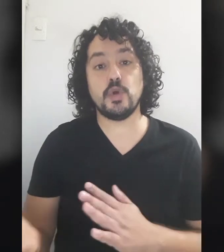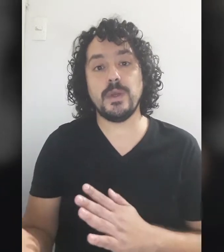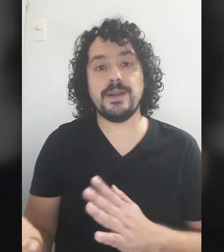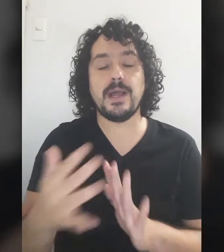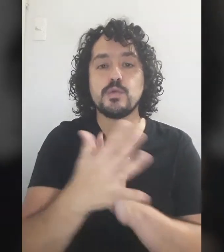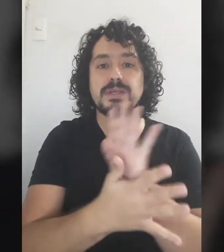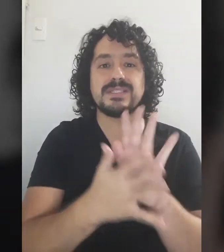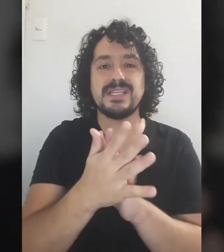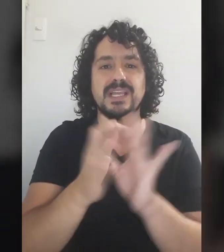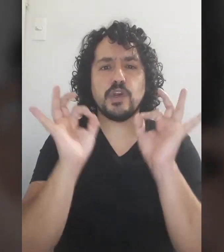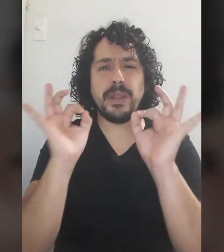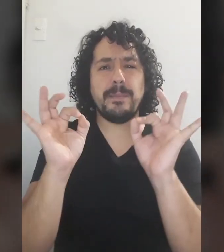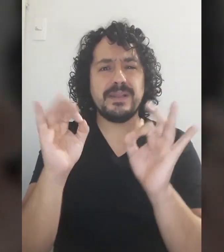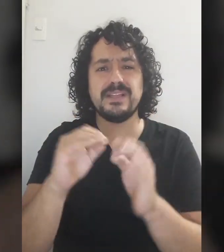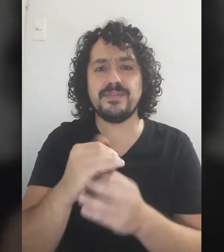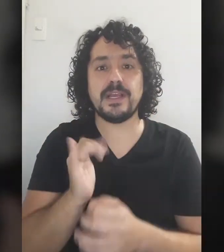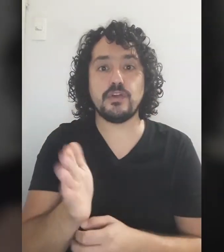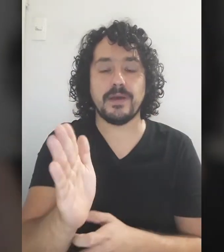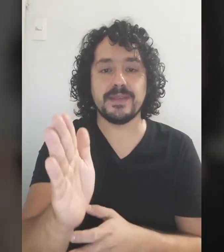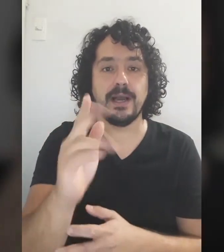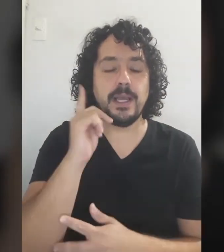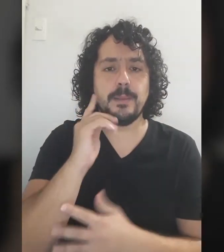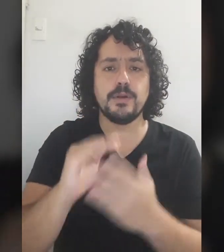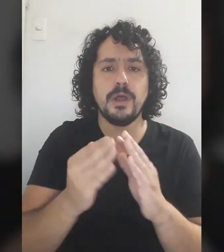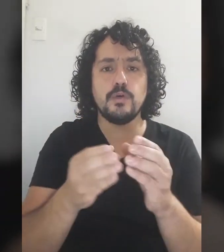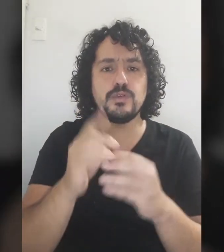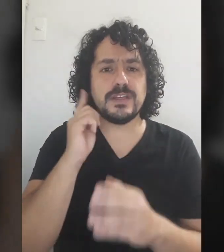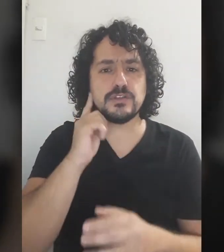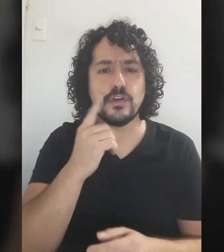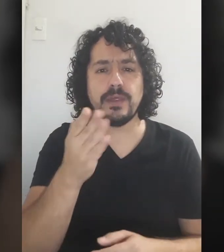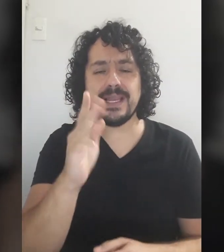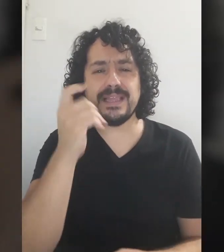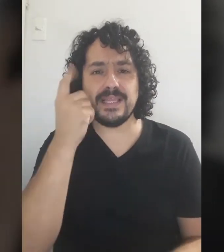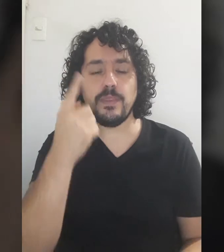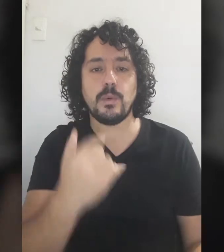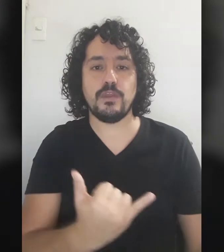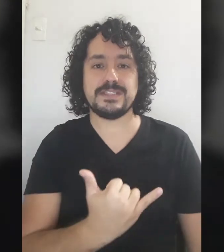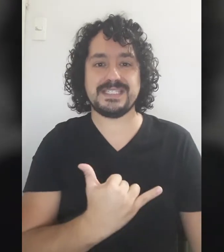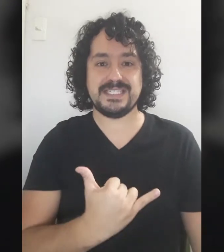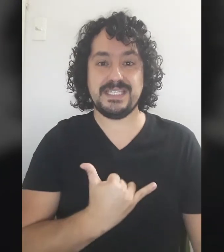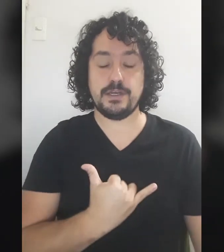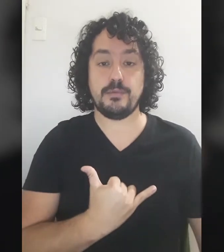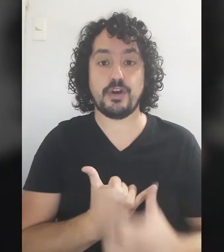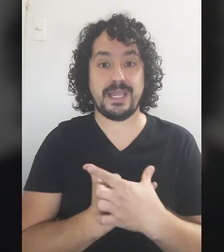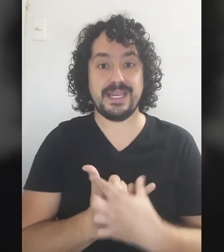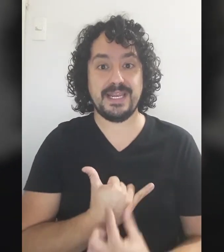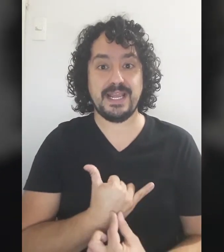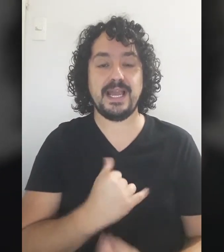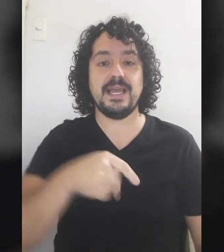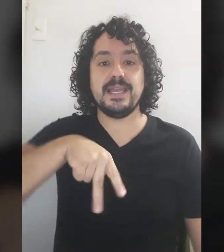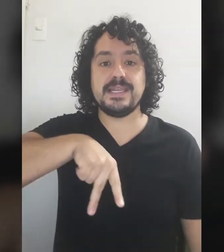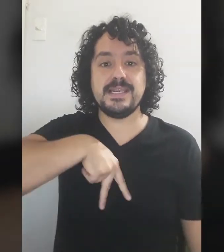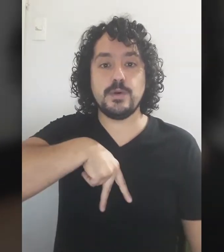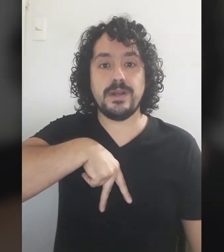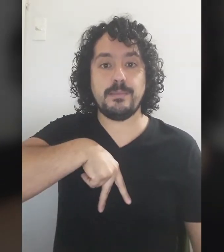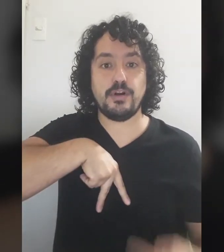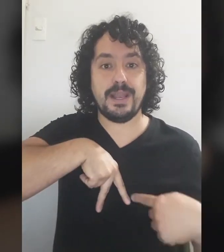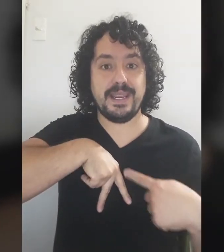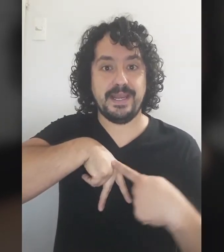Yerno Hay una seña que no se especifica todavía Pero la comunidad sorda entiendo cuando dice yerno por la y y nuera por la n